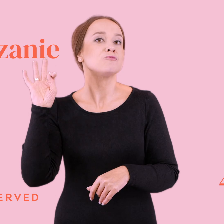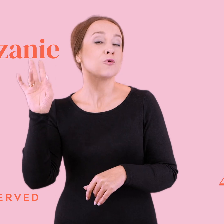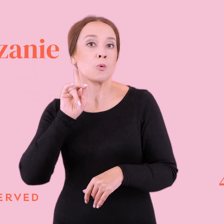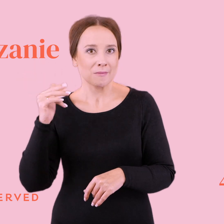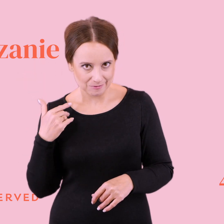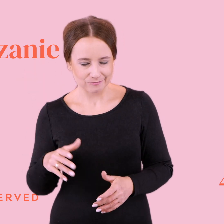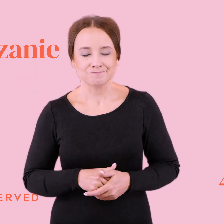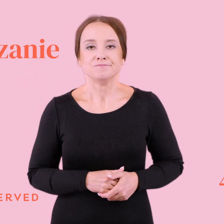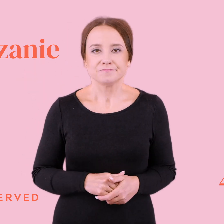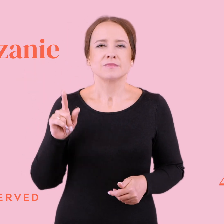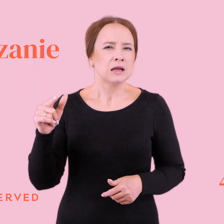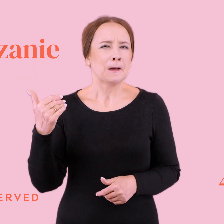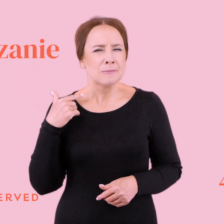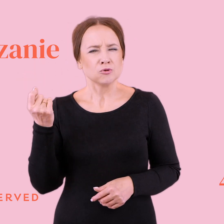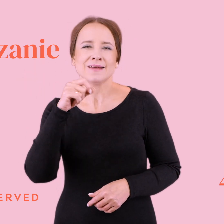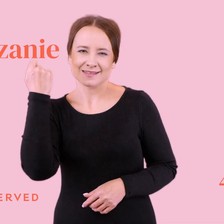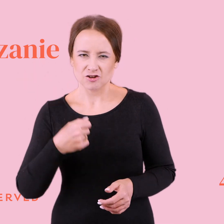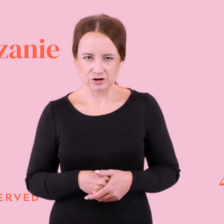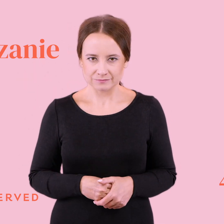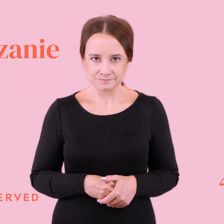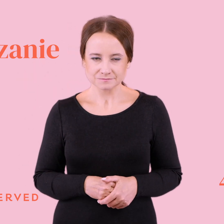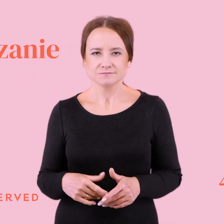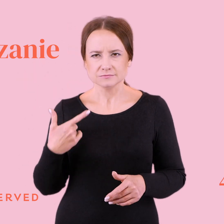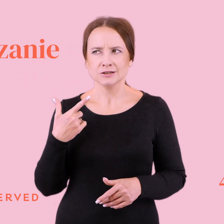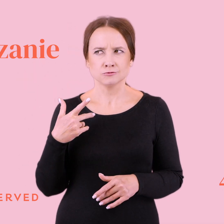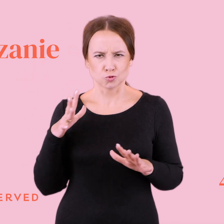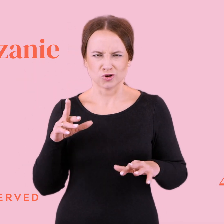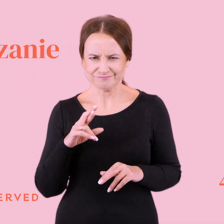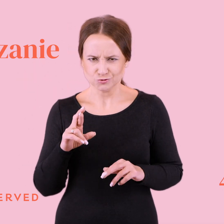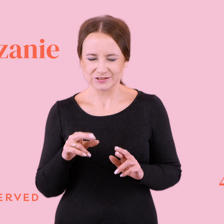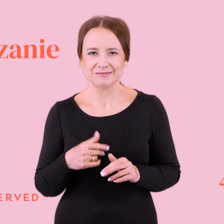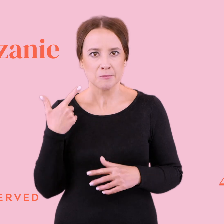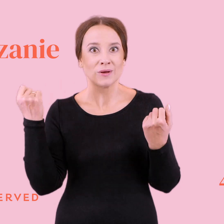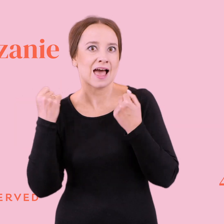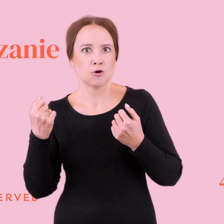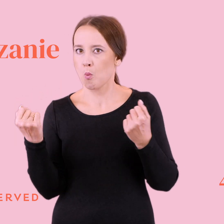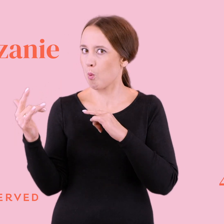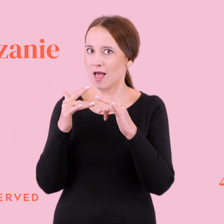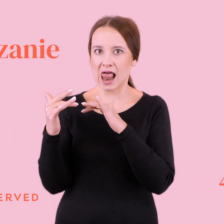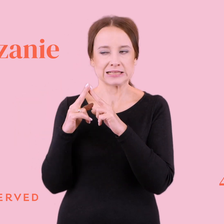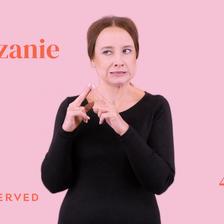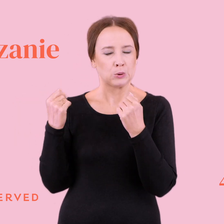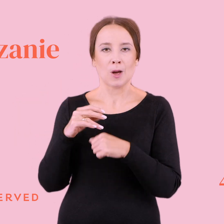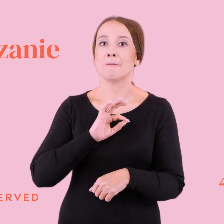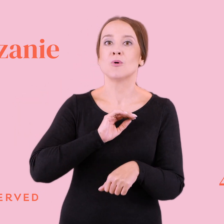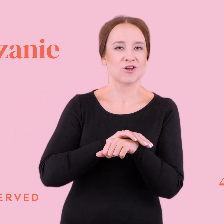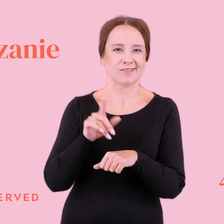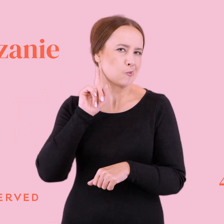nieco od niego starszy. sensie był dużo starszy i był bardzo zaangażowany w te relacje. W sensie ten mój przyjaciel, nie ten typ, bo